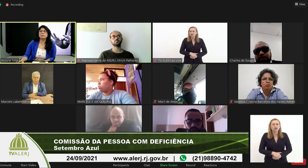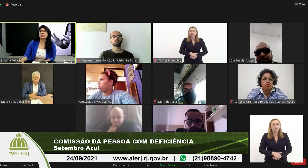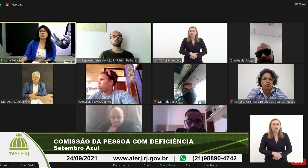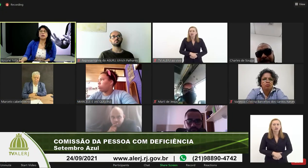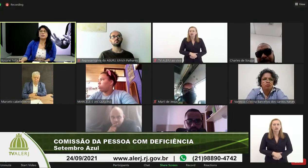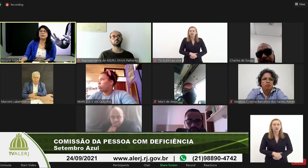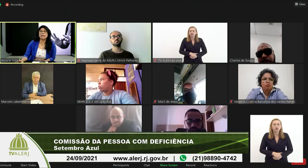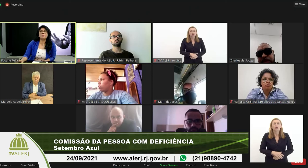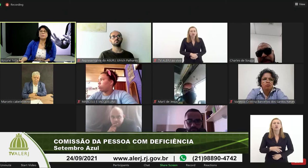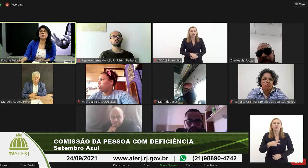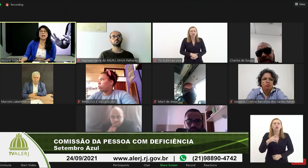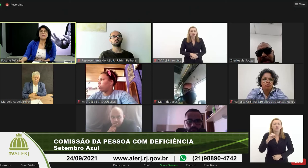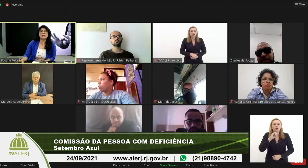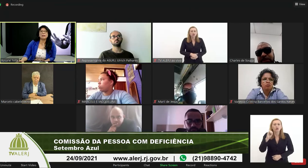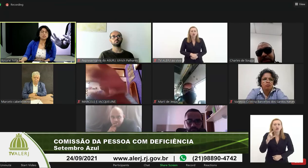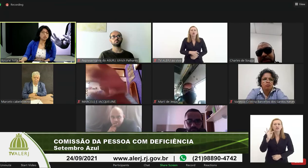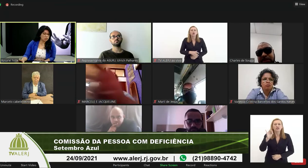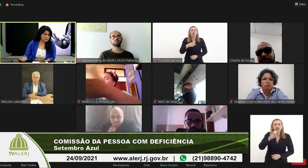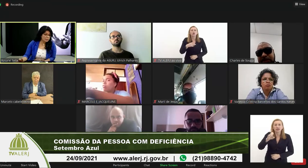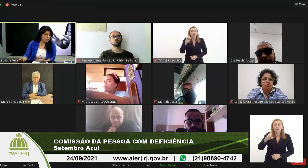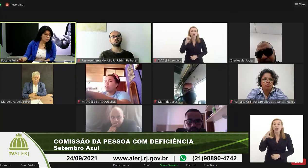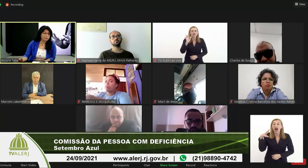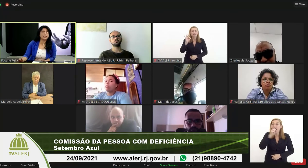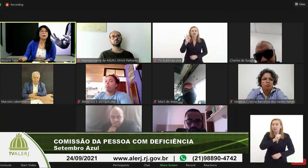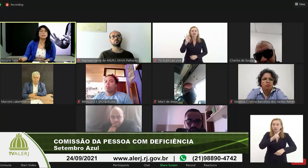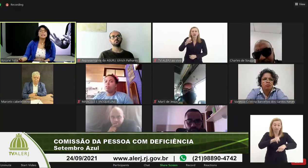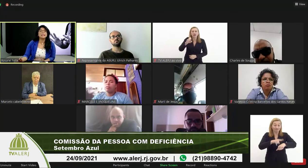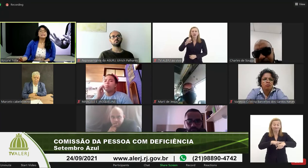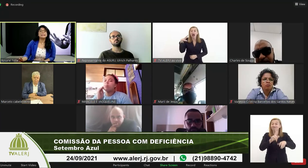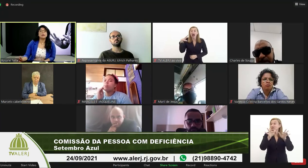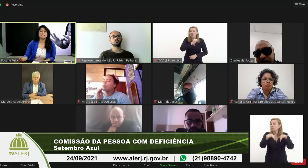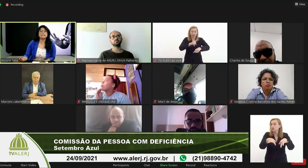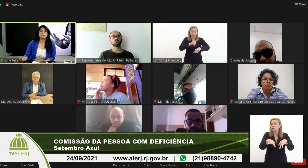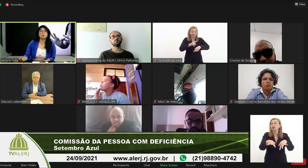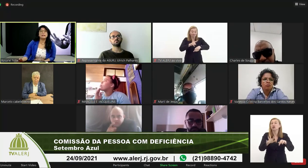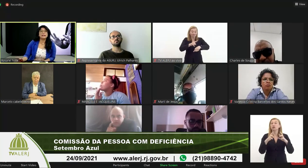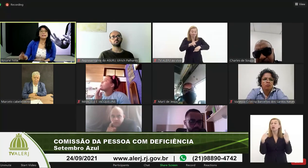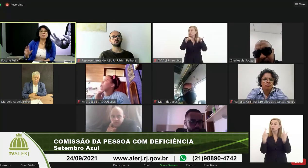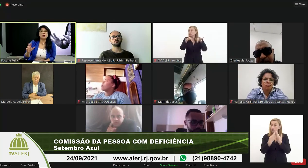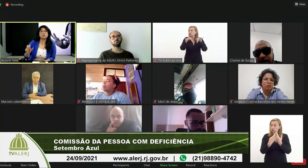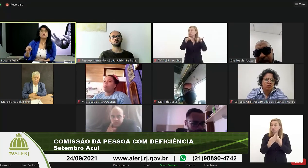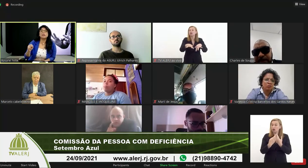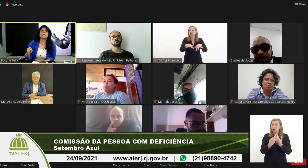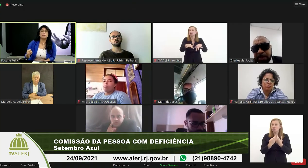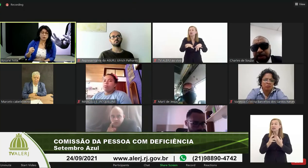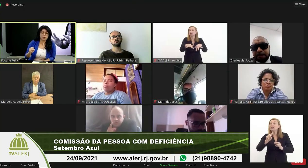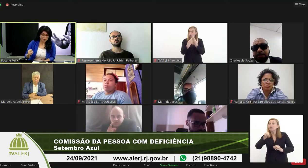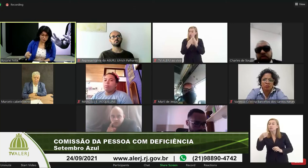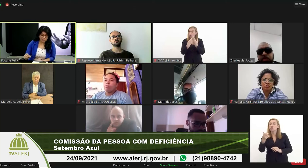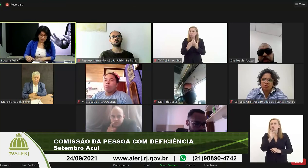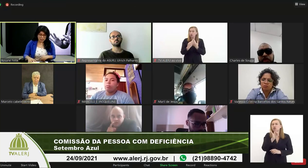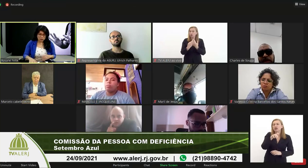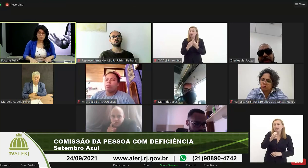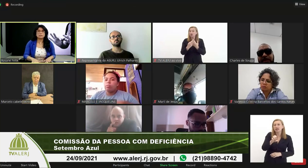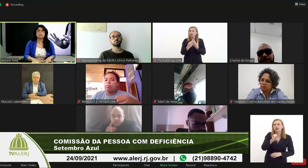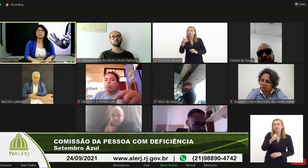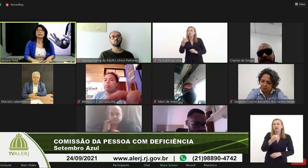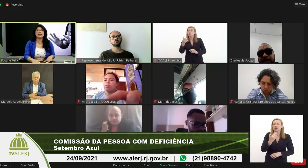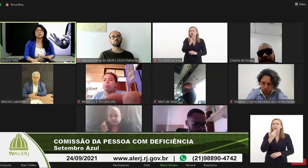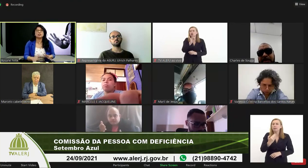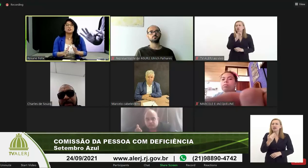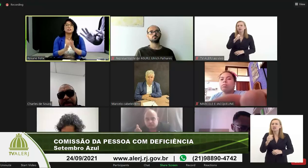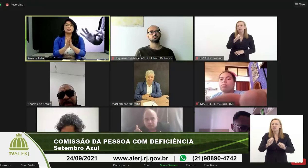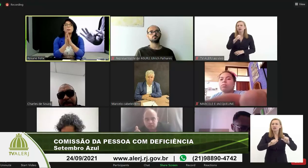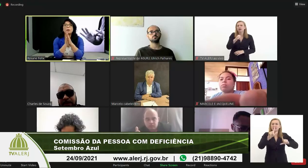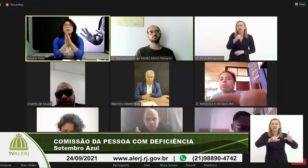pois não Felipe muito rapidamente a gente já está caminhando para o final da urgência pública depois do Felipe por favor eu só peço a TV